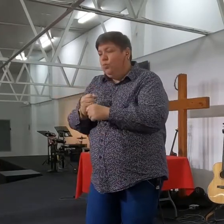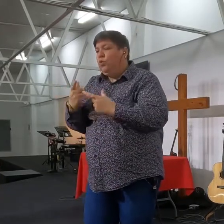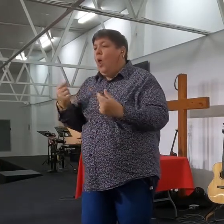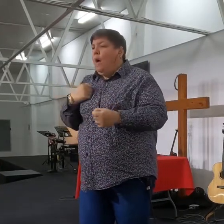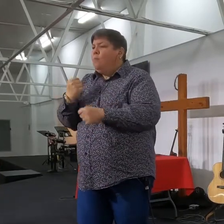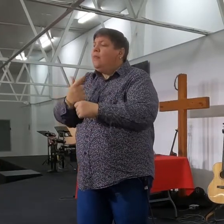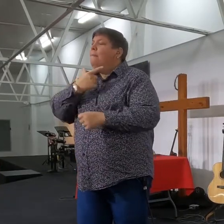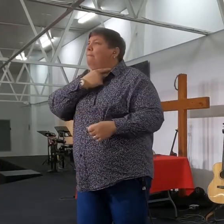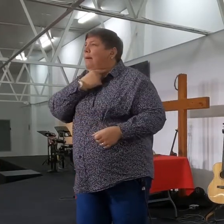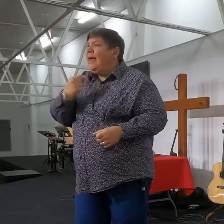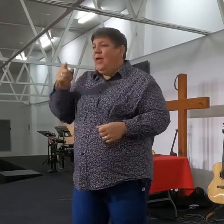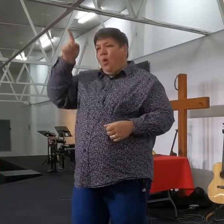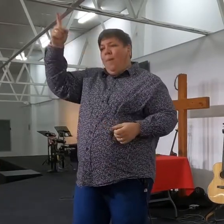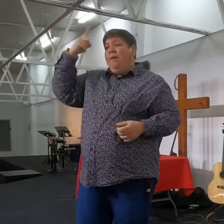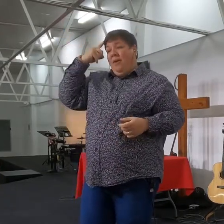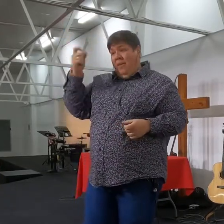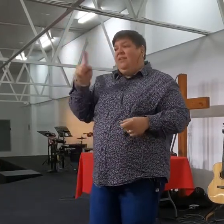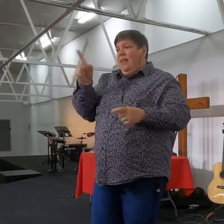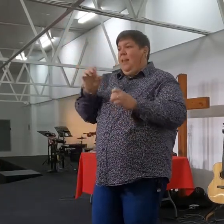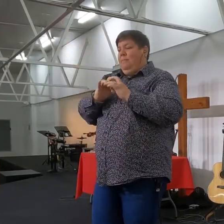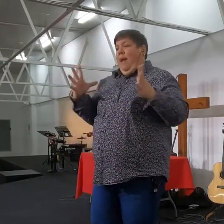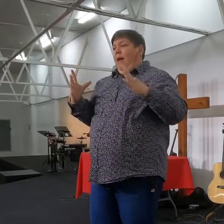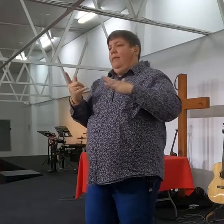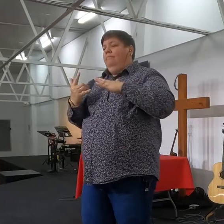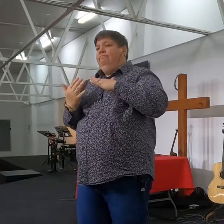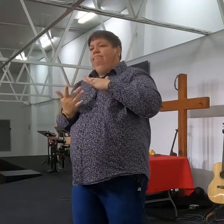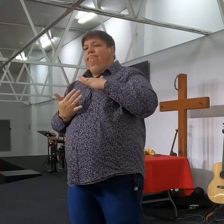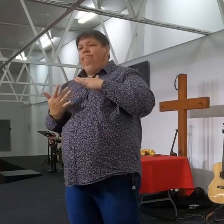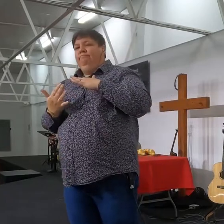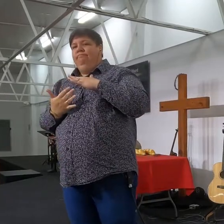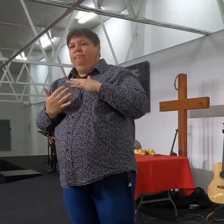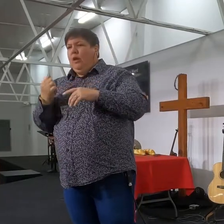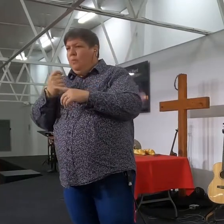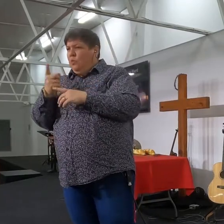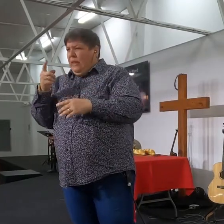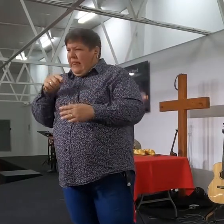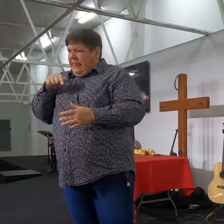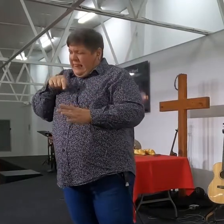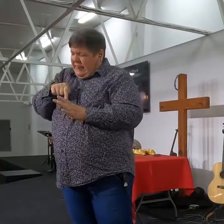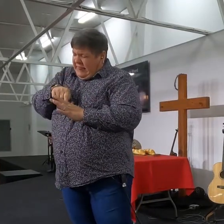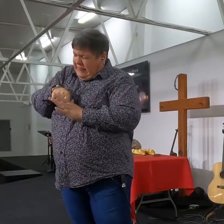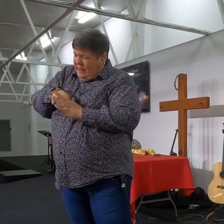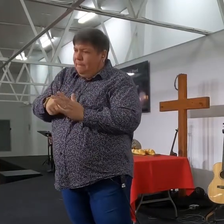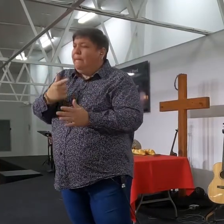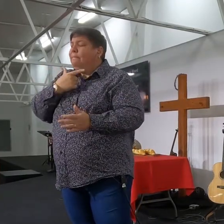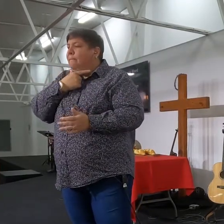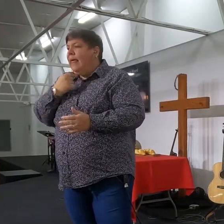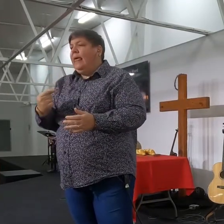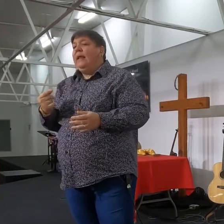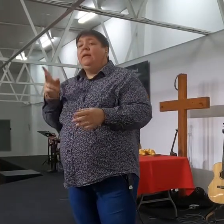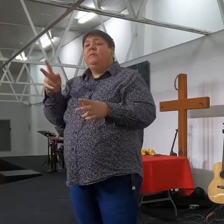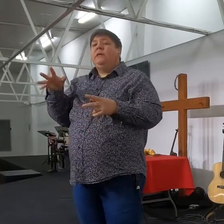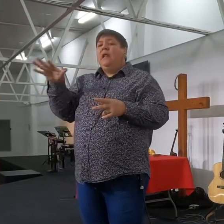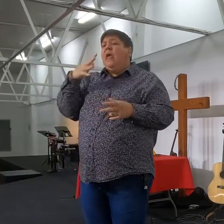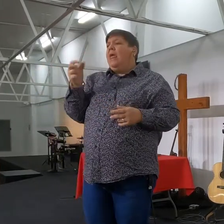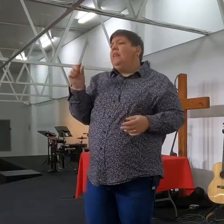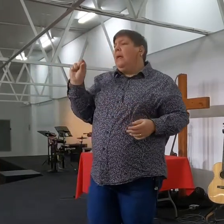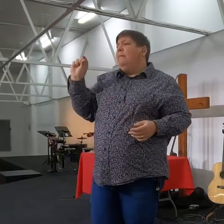leer ken, en dis waar het begin, ek moet die begeerte hee, ek moet radige intense begeerte hee, en as ek daar begeerte hee, dan kan jy nog net een bykie begeerte hee, blaas dit aan,